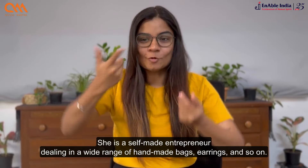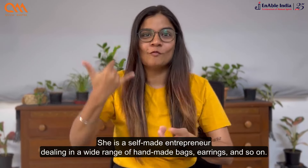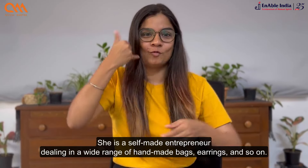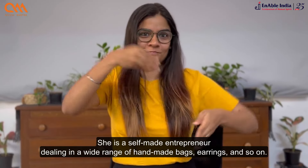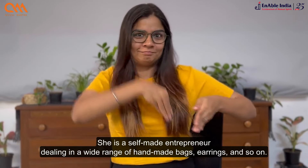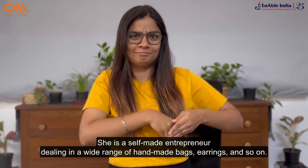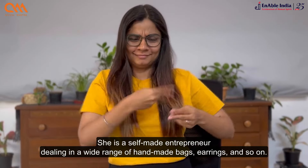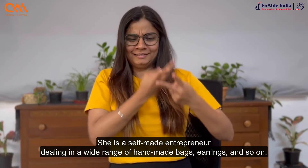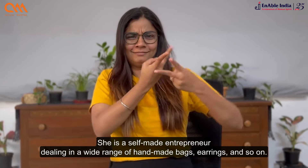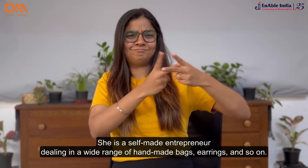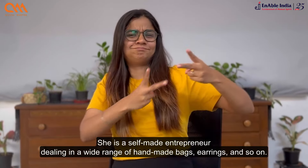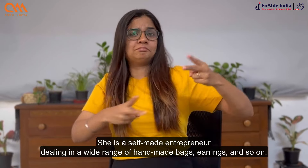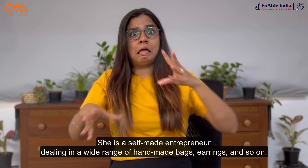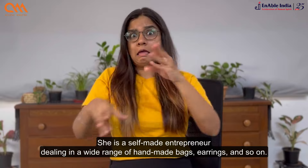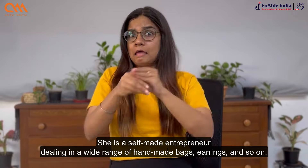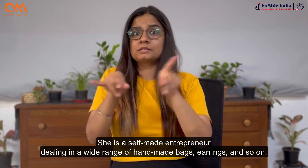श्रिंकला का कारोबार करती है।